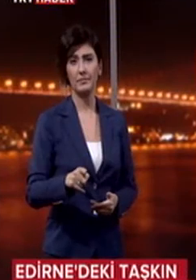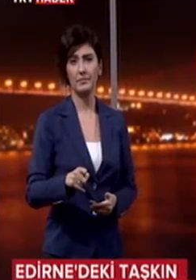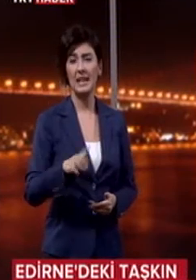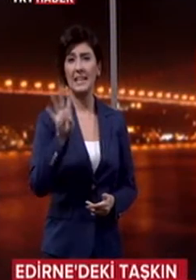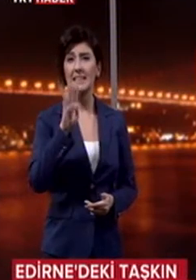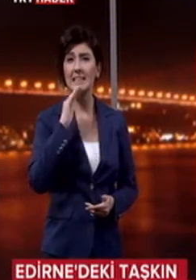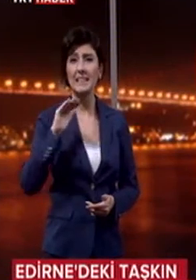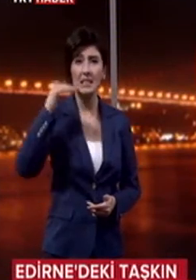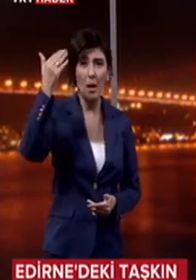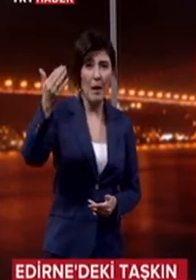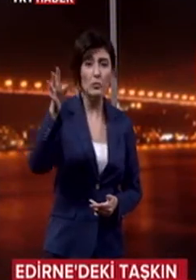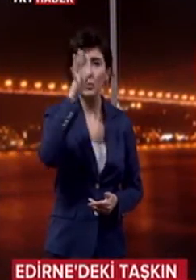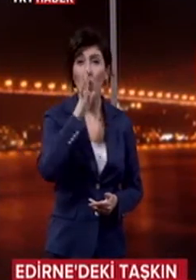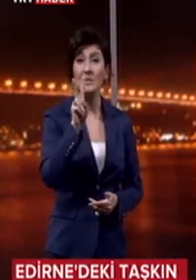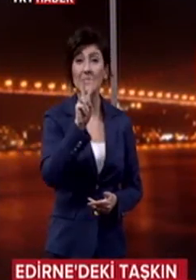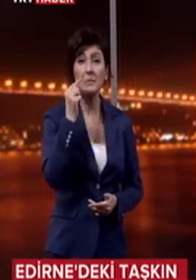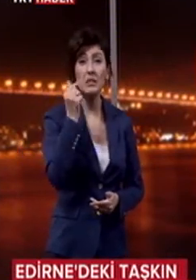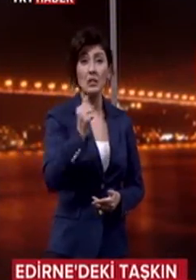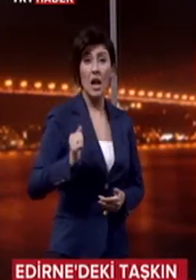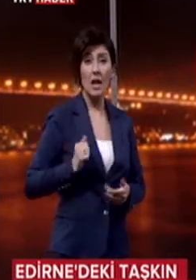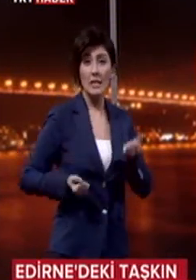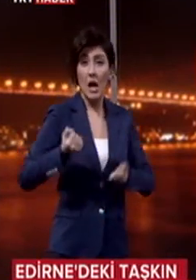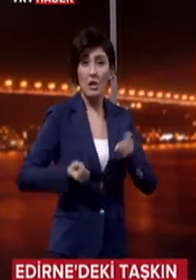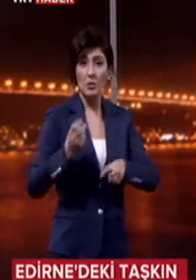Kırkı yabancı uyruklu 420 kişi askeri araçlarla tahliye edildi.